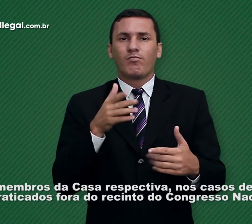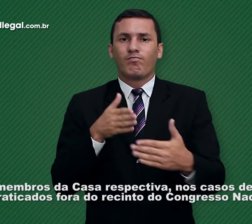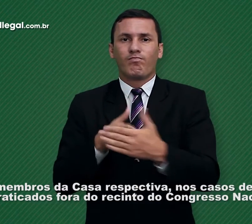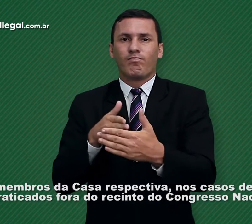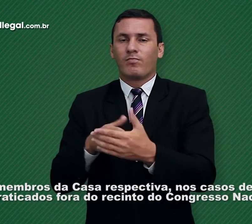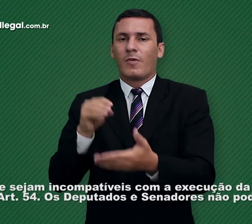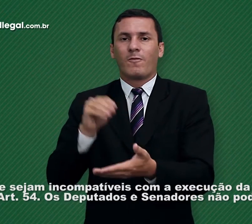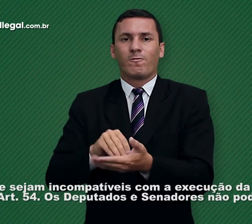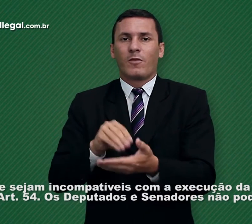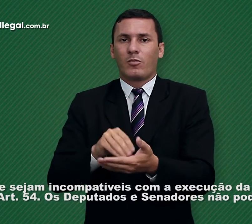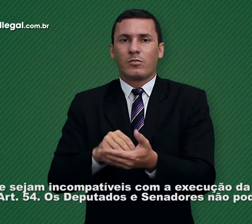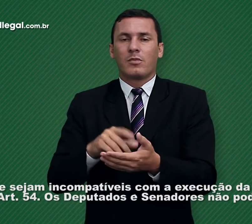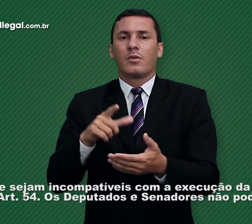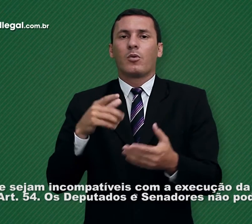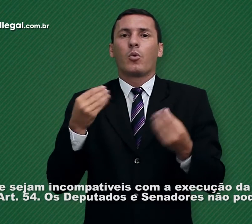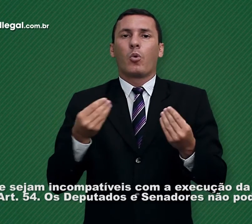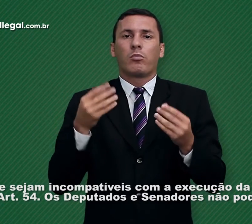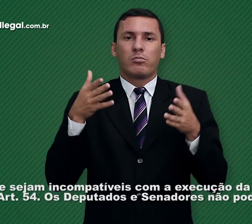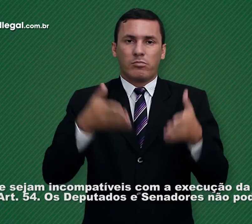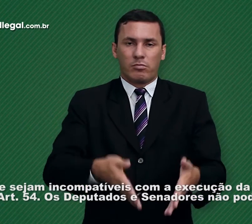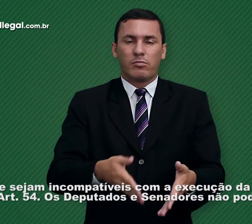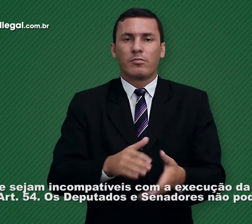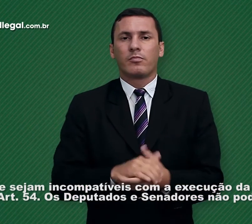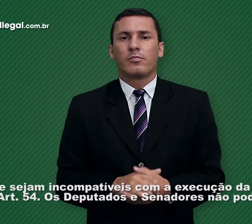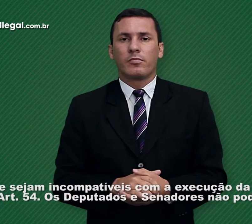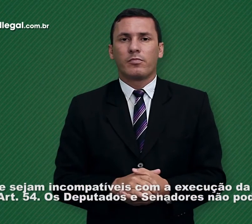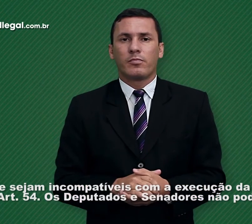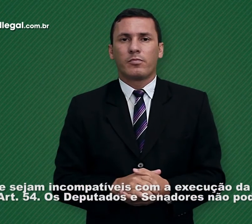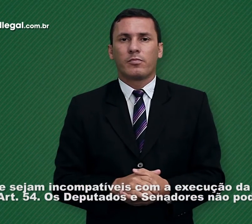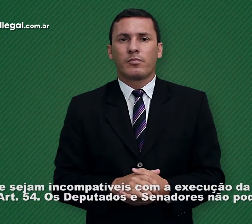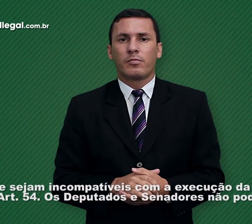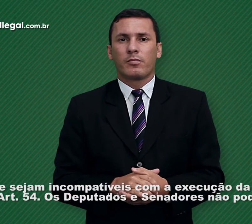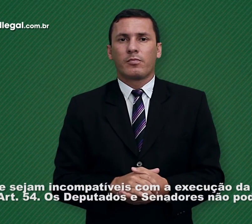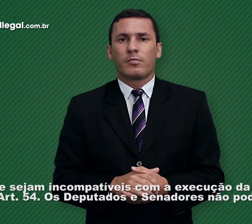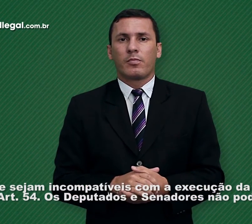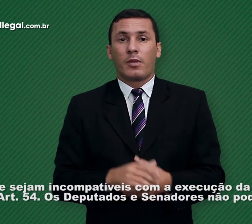Nacional, que sejam incompatíveis com a execução da medida. Parágrafo 400º